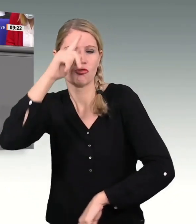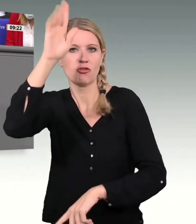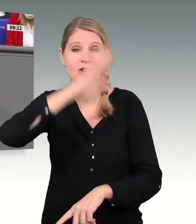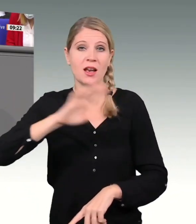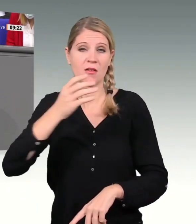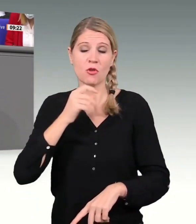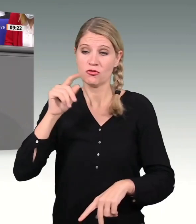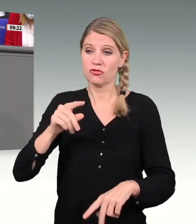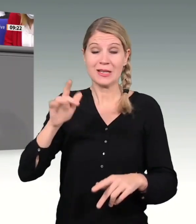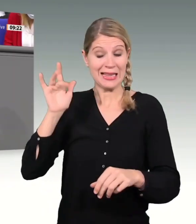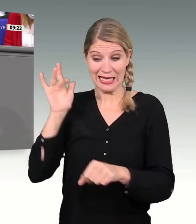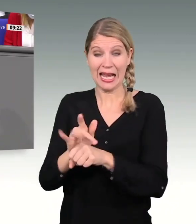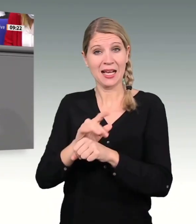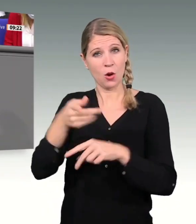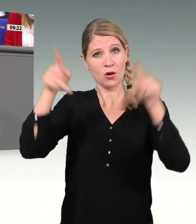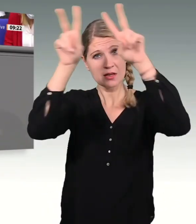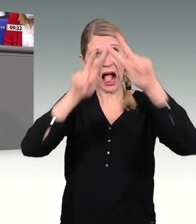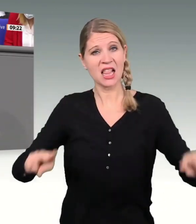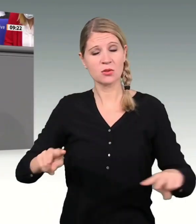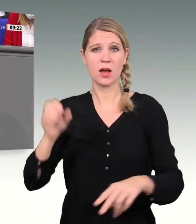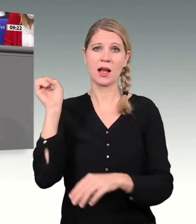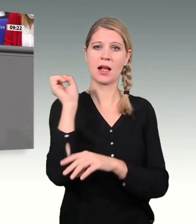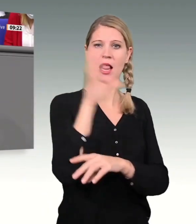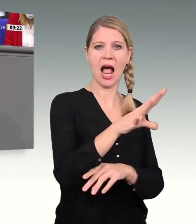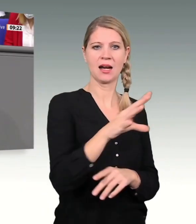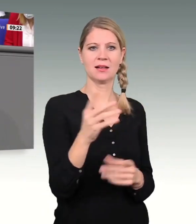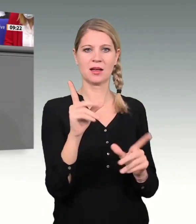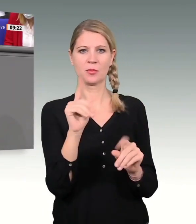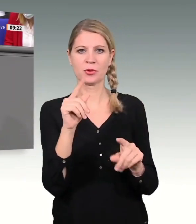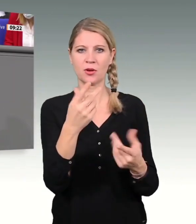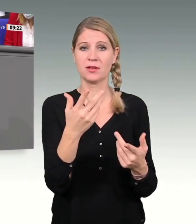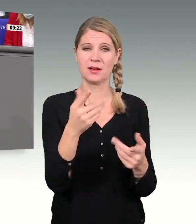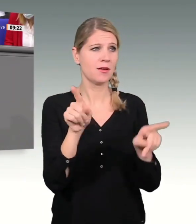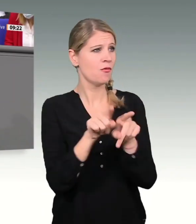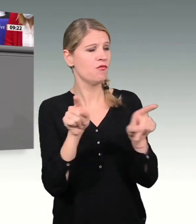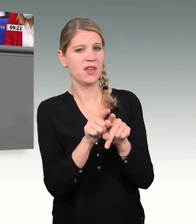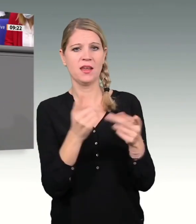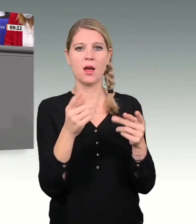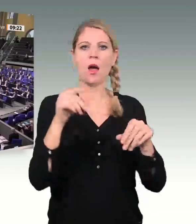der macht sich aus Opportunismus zum Kämpfer gegen den Wohlstand in diesem Land, liebe Kolleginnen und Kollegen.